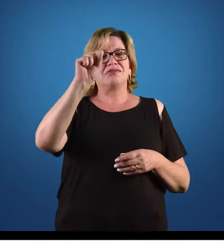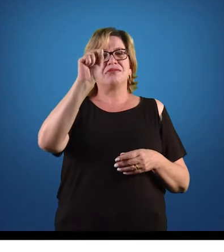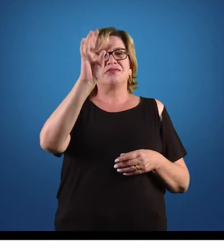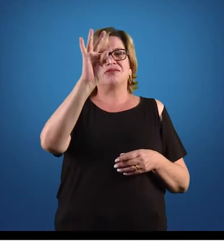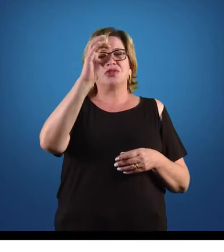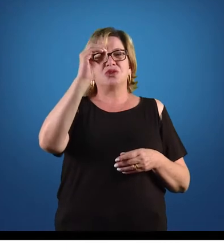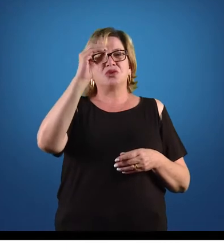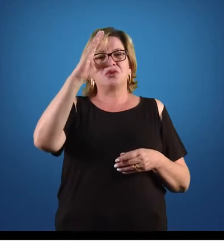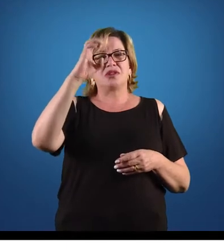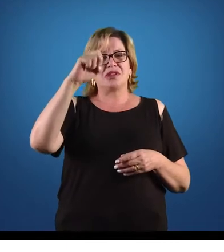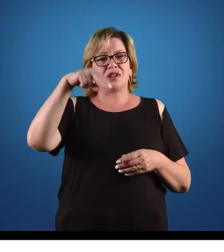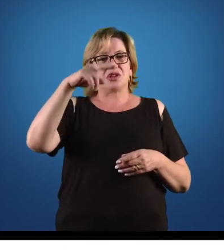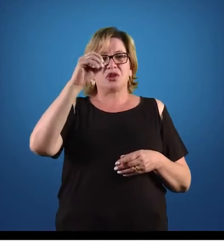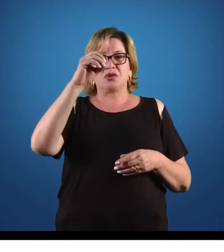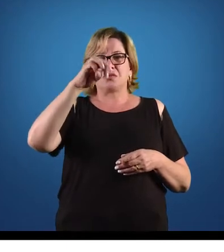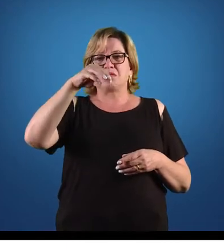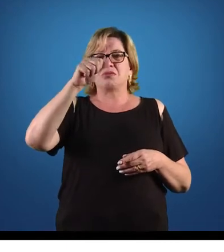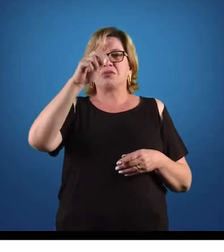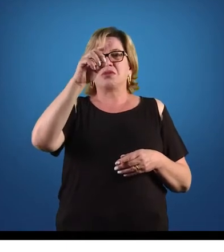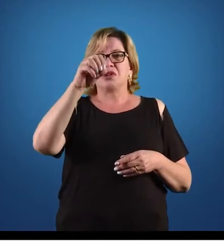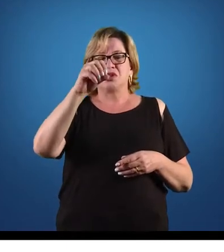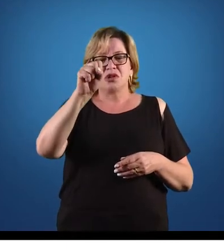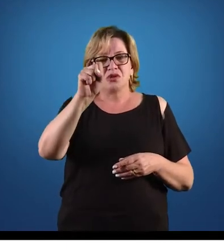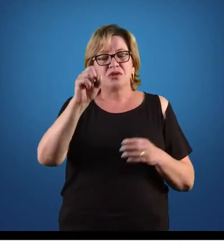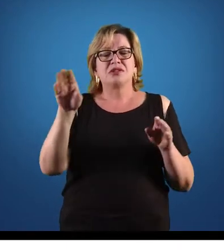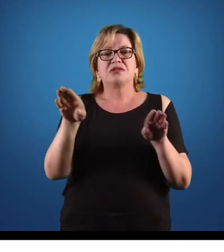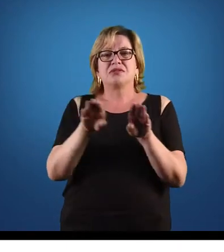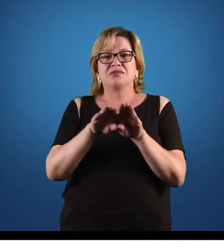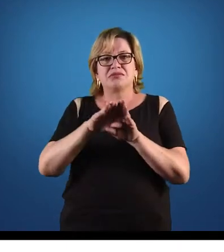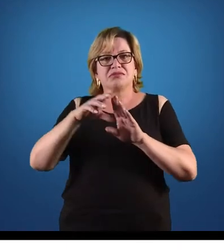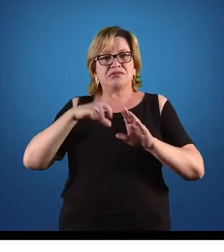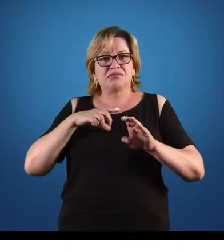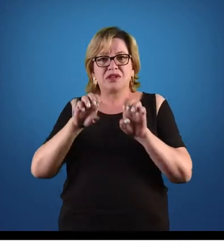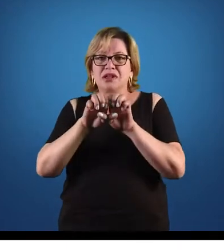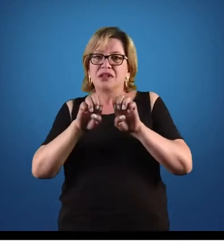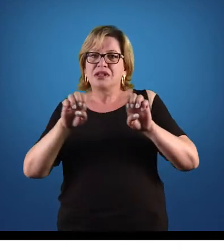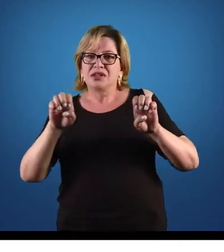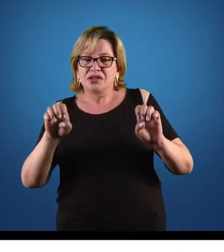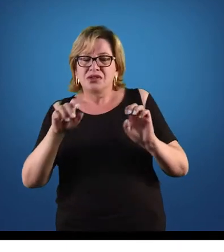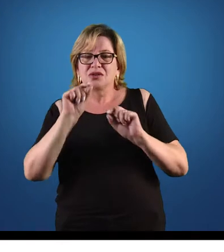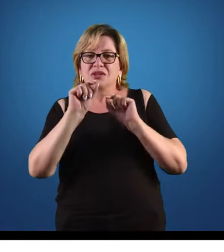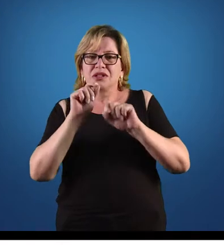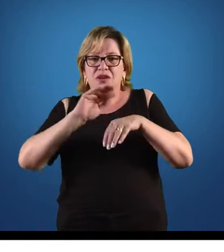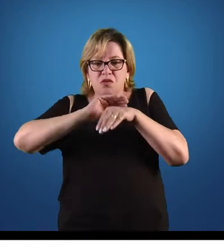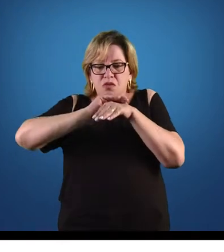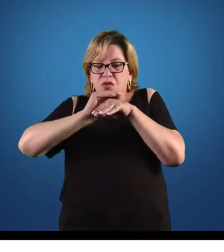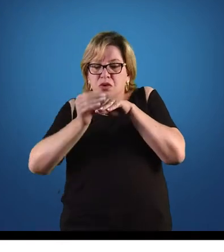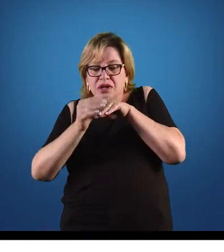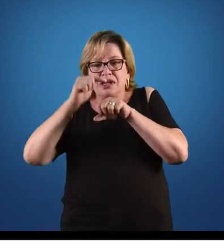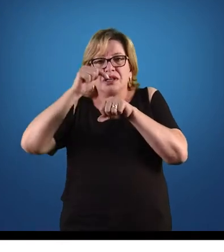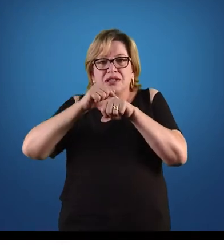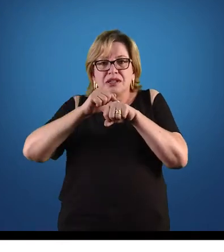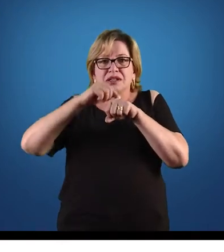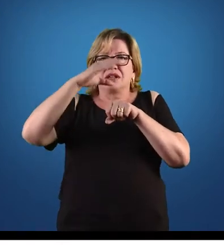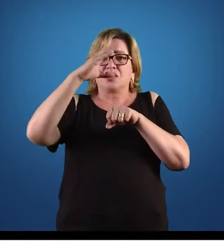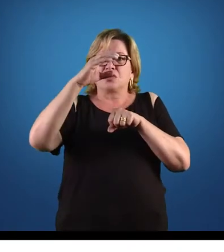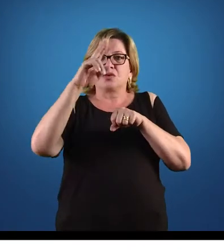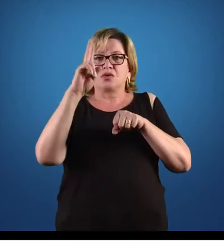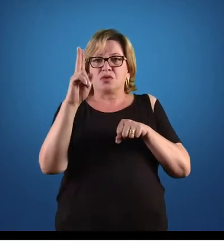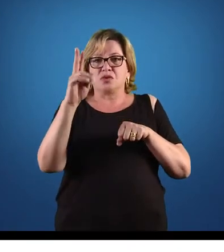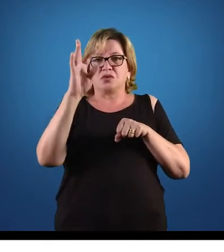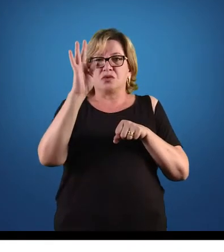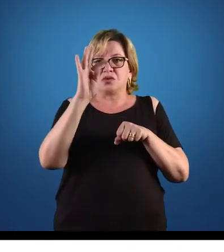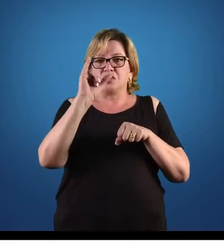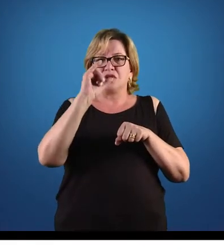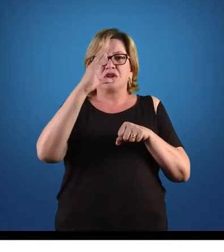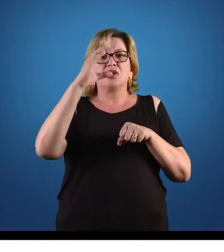que essa cavidade tem. Além disso, os nematóides têm uma estrutura proteica que recobre o corpo deles, que é chamada de cutícula, que